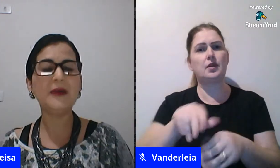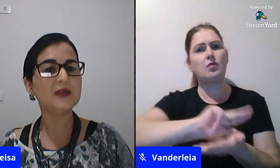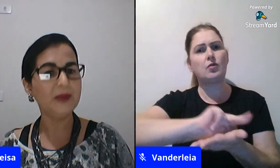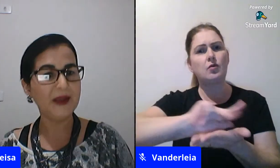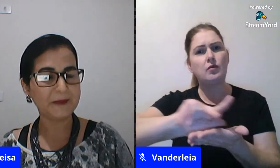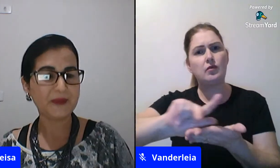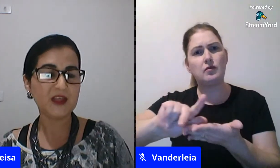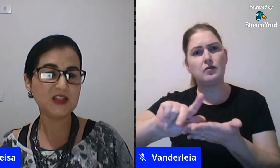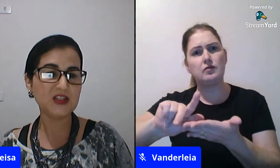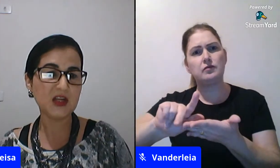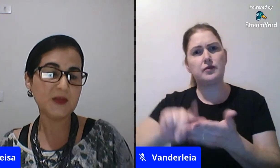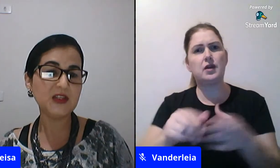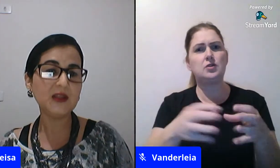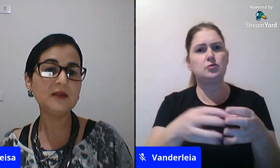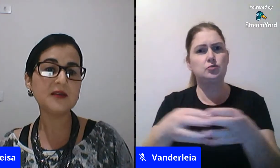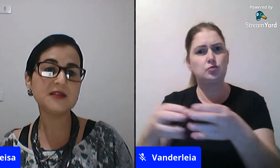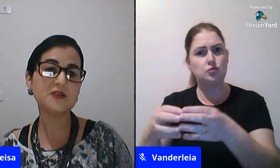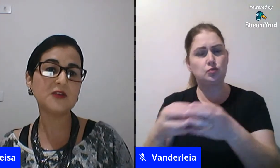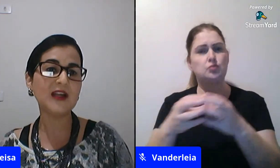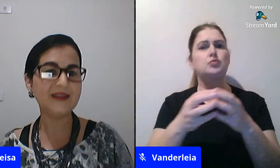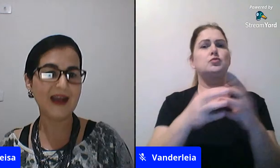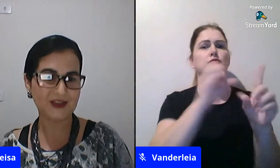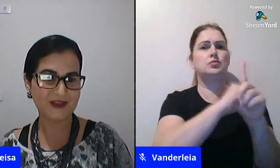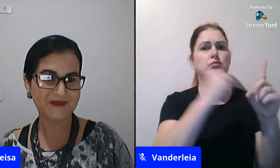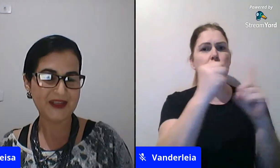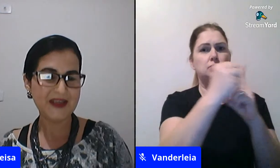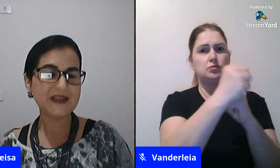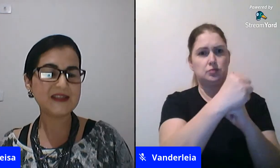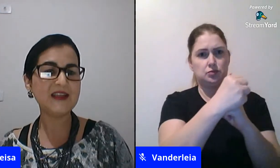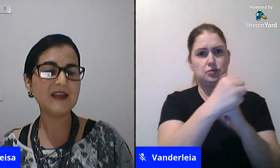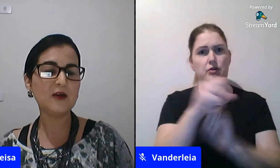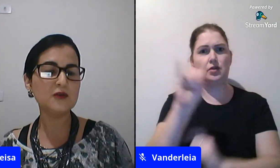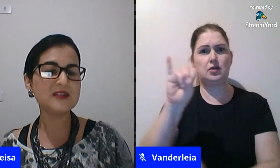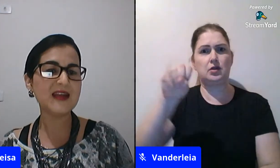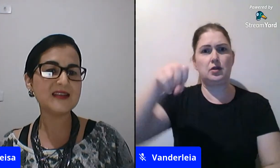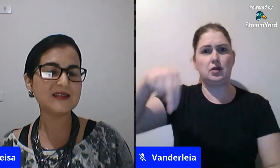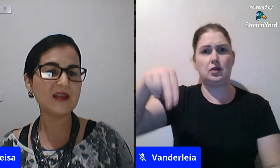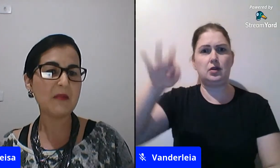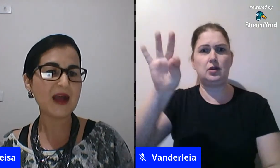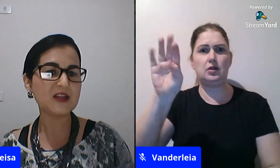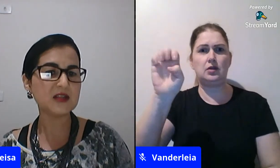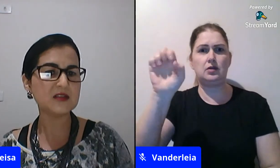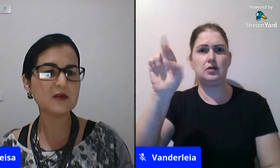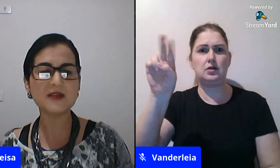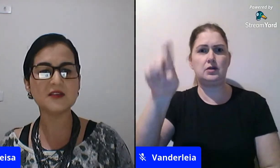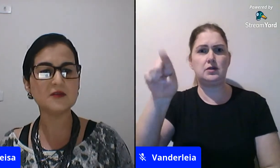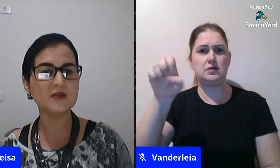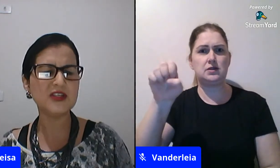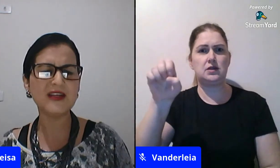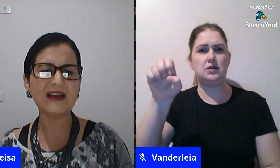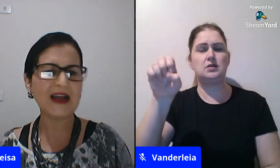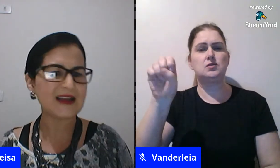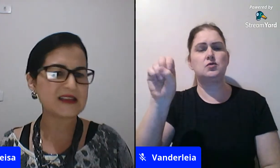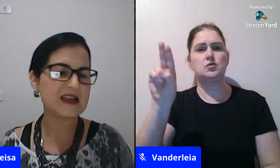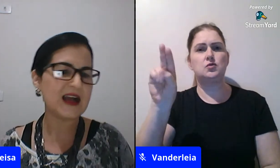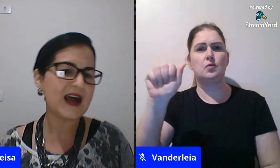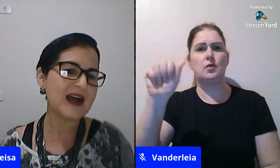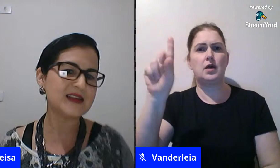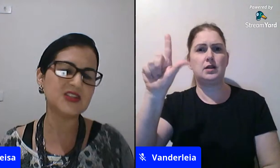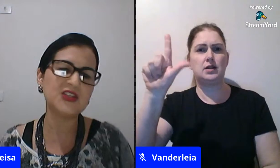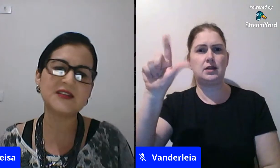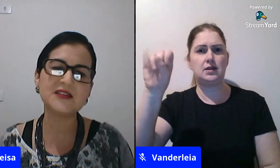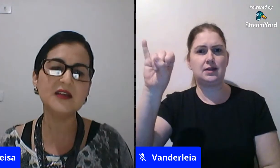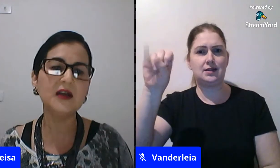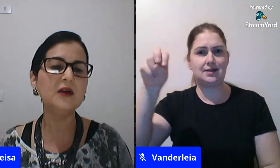trabalhando também, que a gente chama de interseccionalidade, que seria cruzar essas temáticas com as questões de classe,